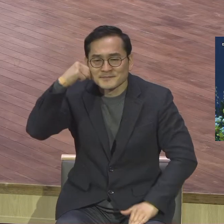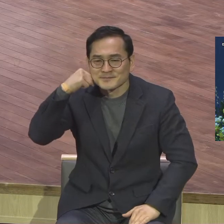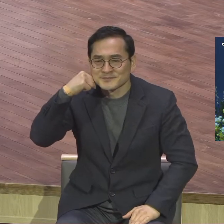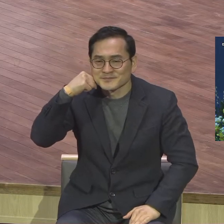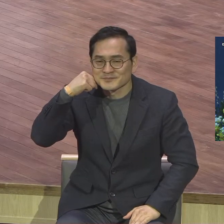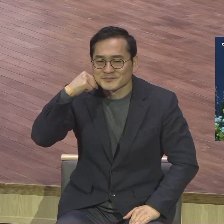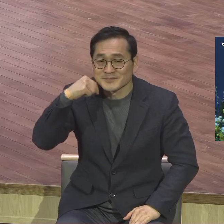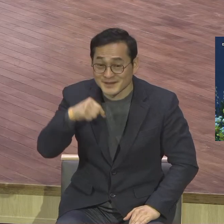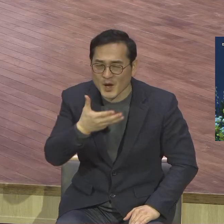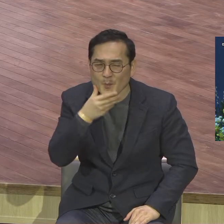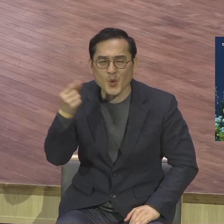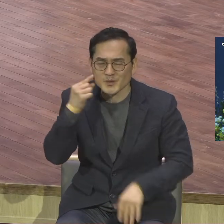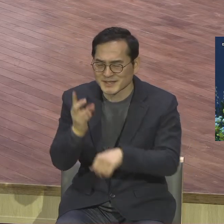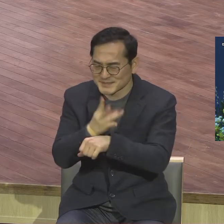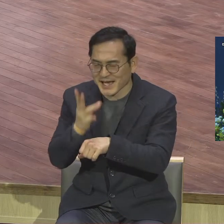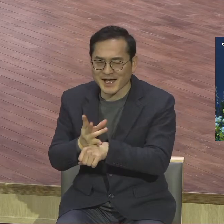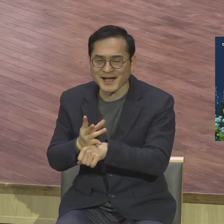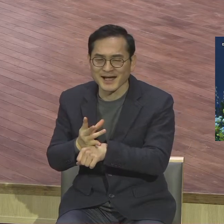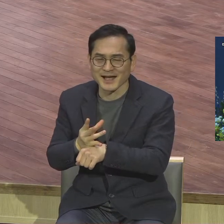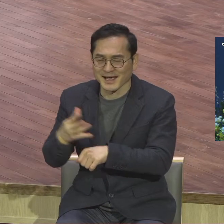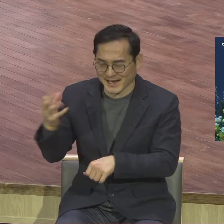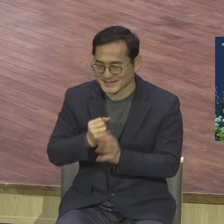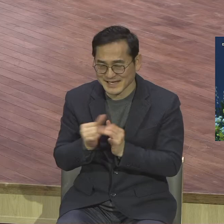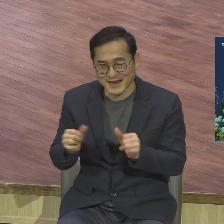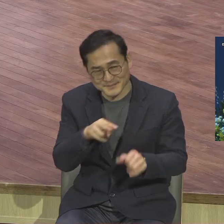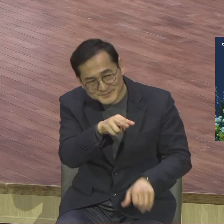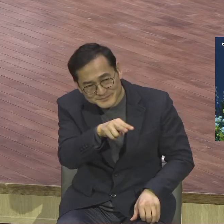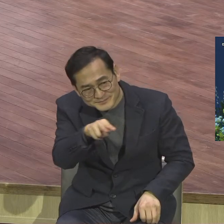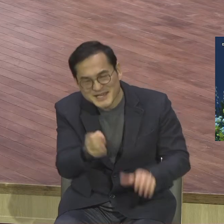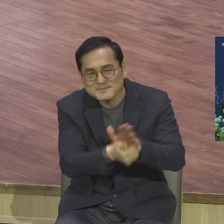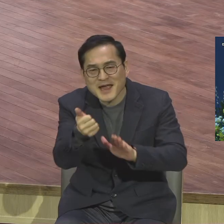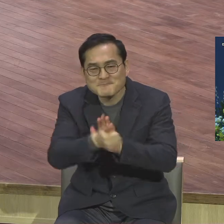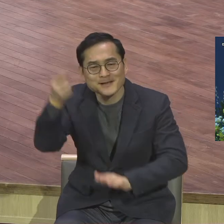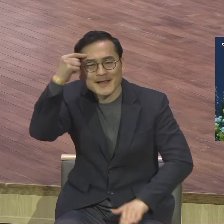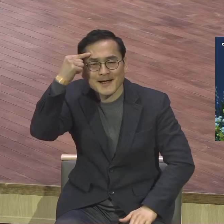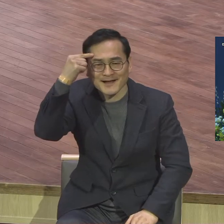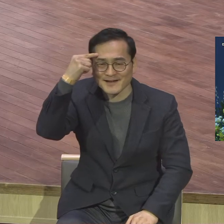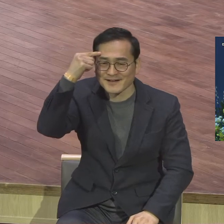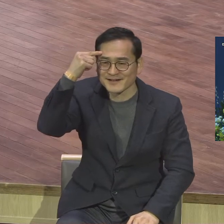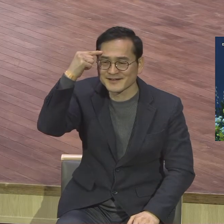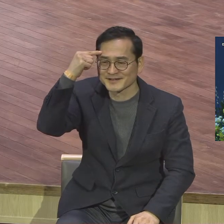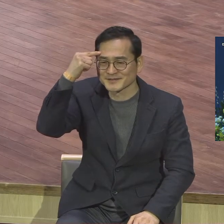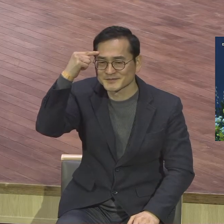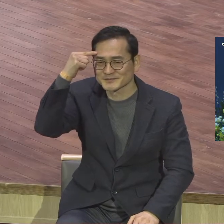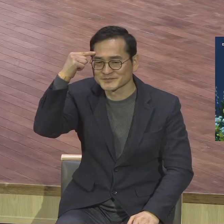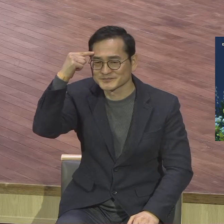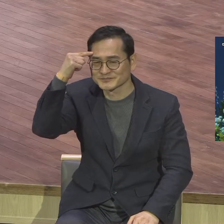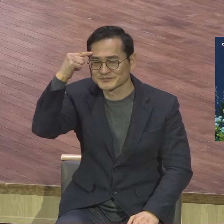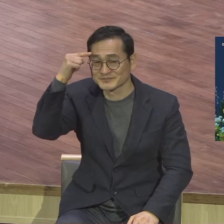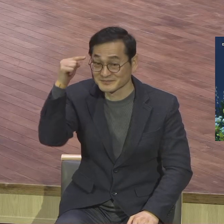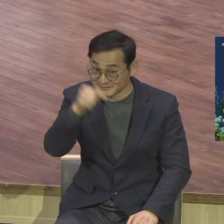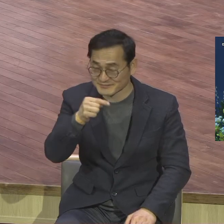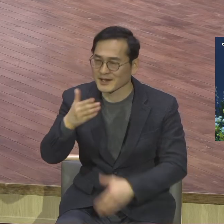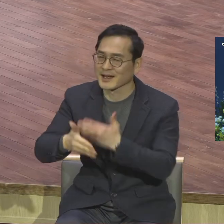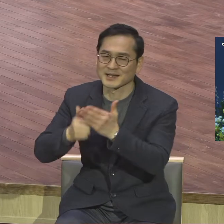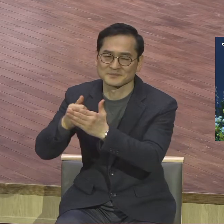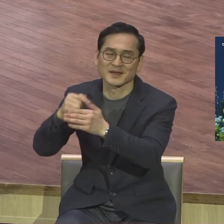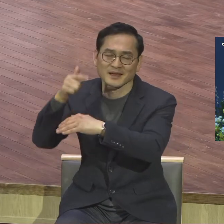24 된 사람들을 말합니다 그것이 하나님의 뜻이기 때문에 하나님의 뜻이에요 하나님의 뜻이기 때문에 그걸 하시기